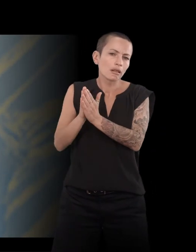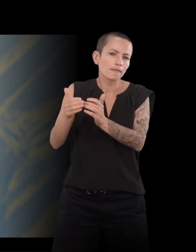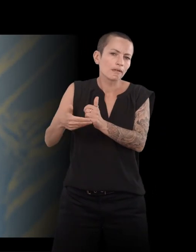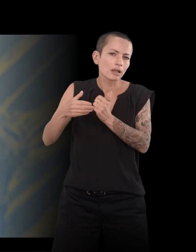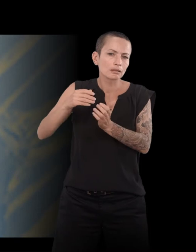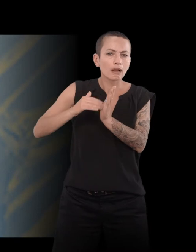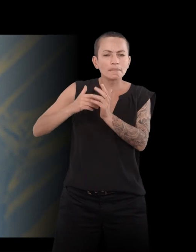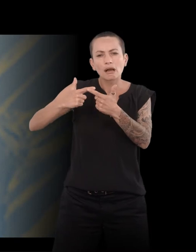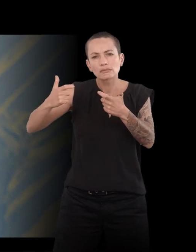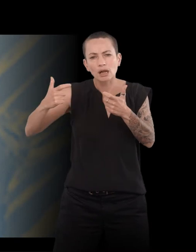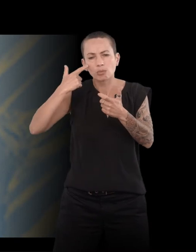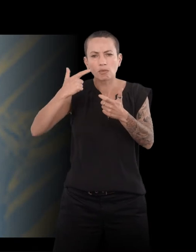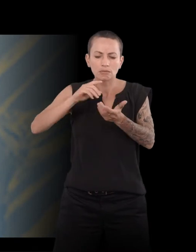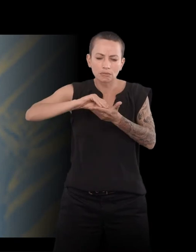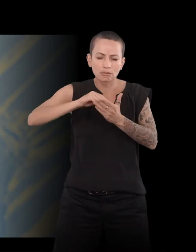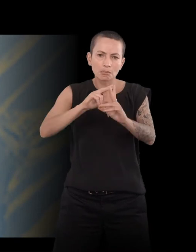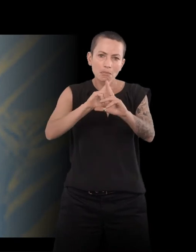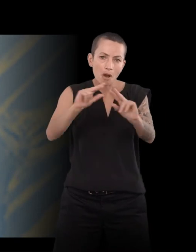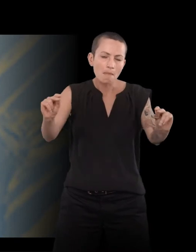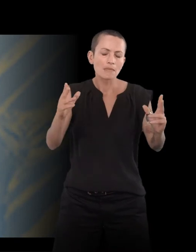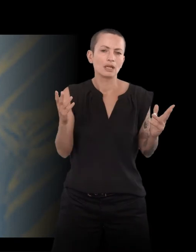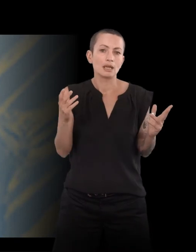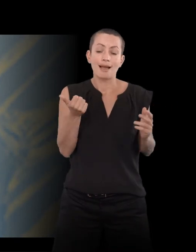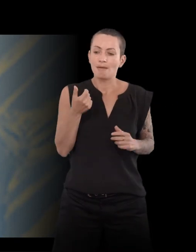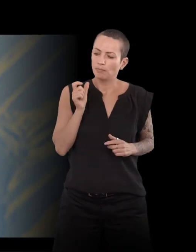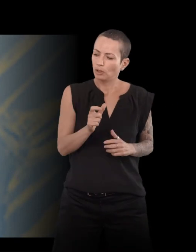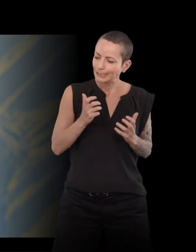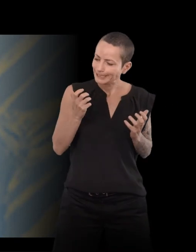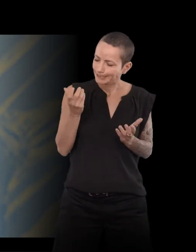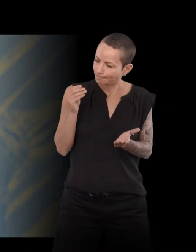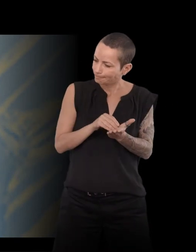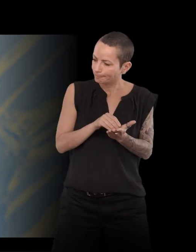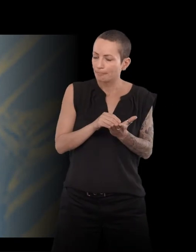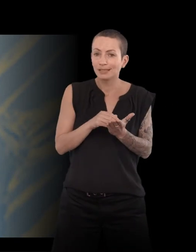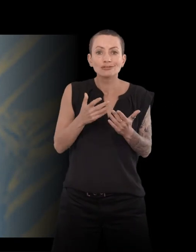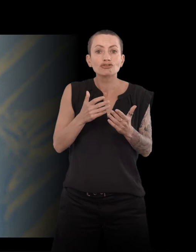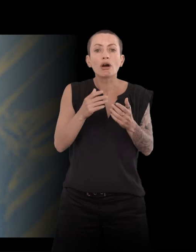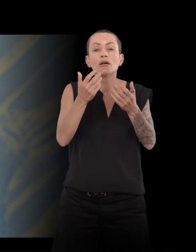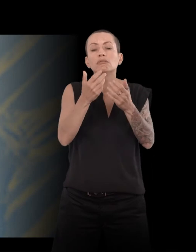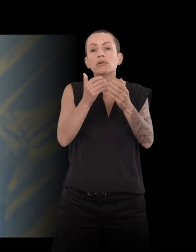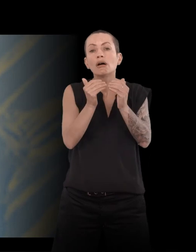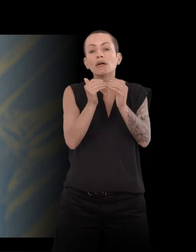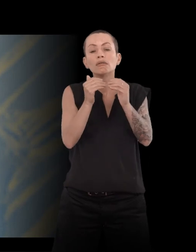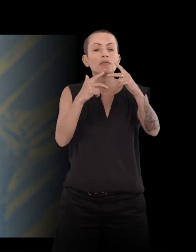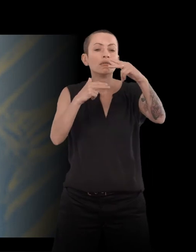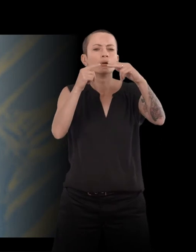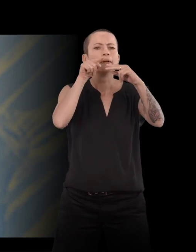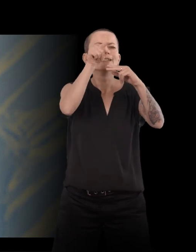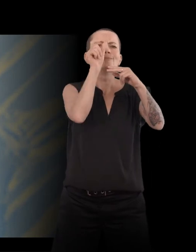Et il y avait un mot que je voulais utiliser, mais que j'avais utilisé trois lignes avant. Et je me dit, bon, il que retrouve autre chose. Et je vais regarder,